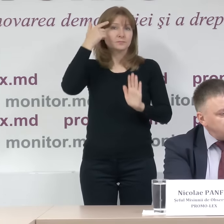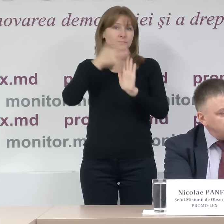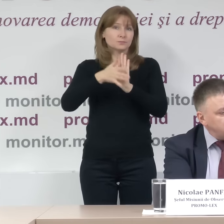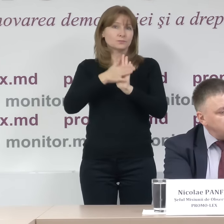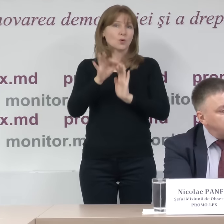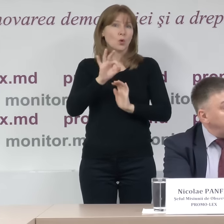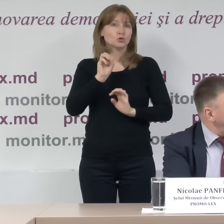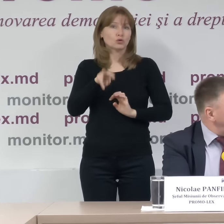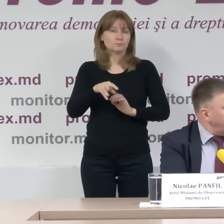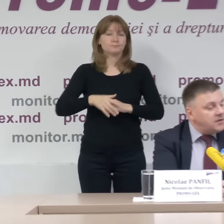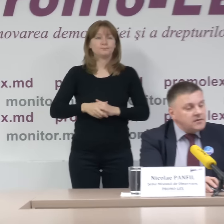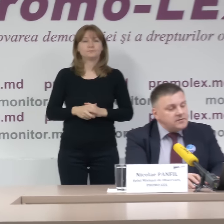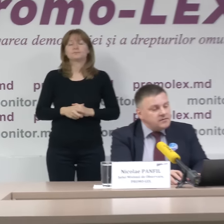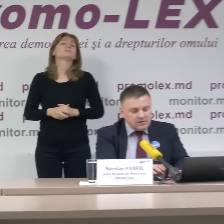vorba.